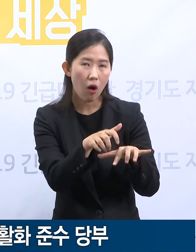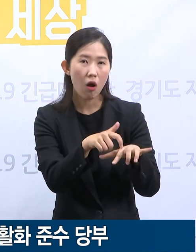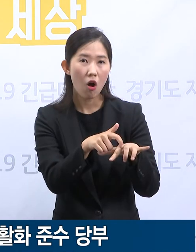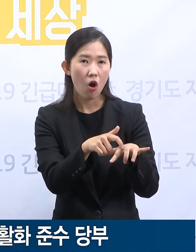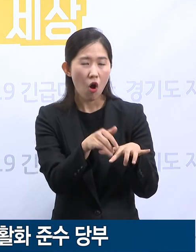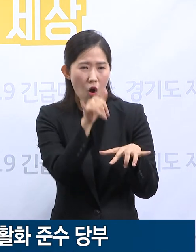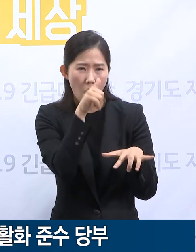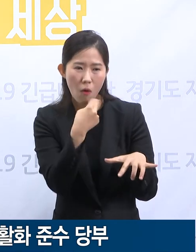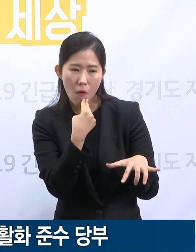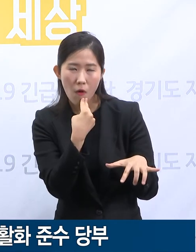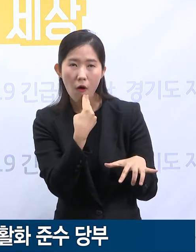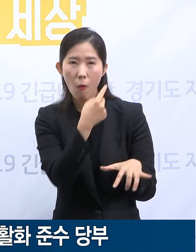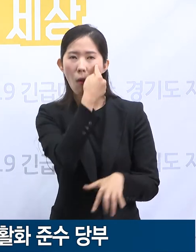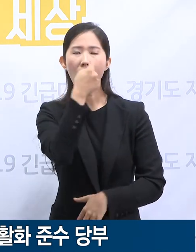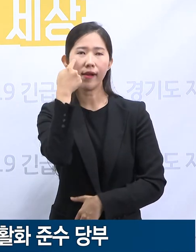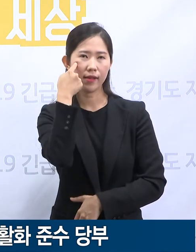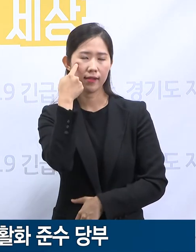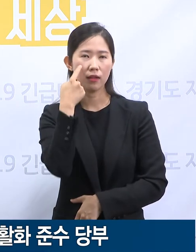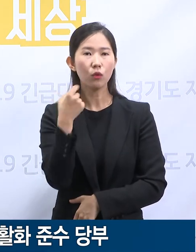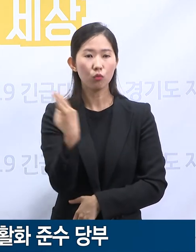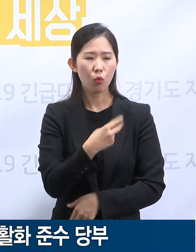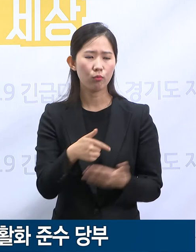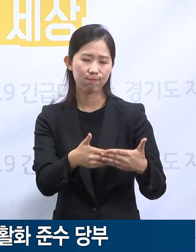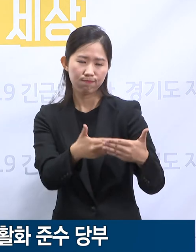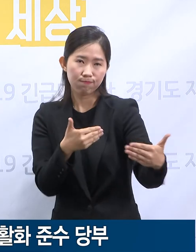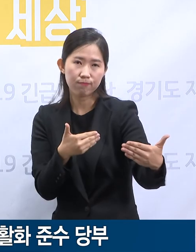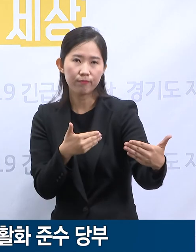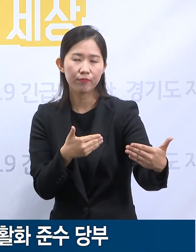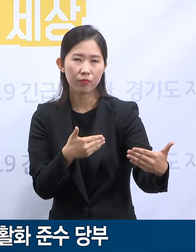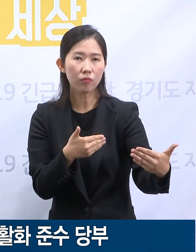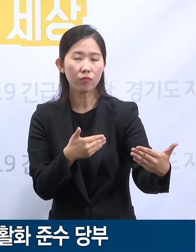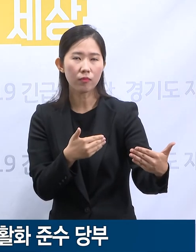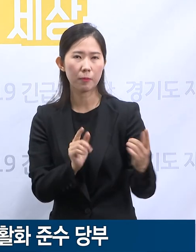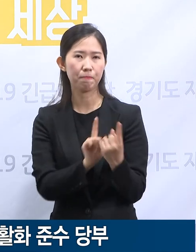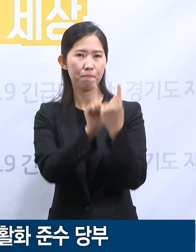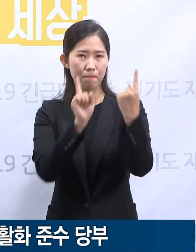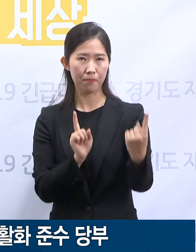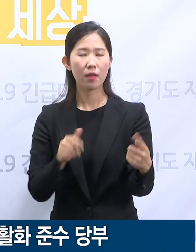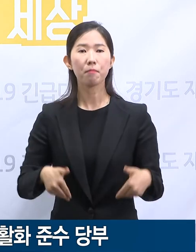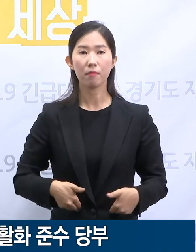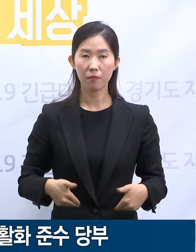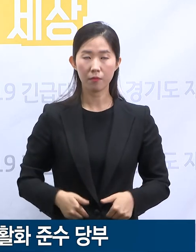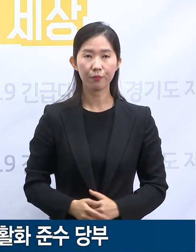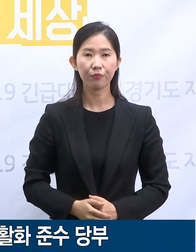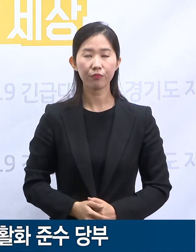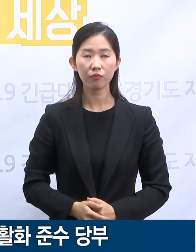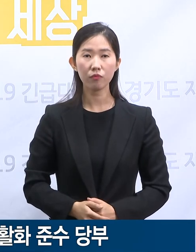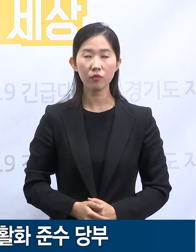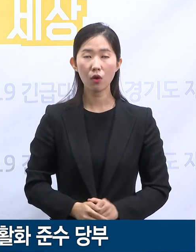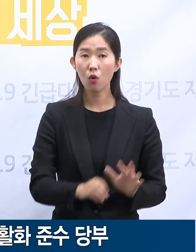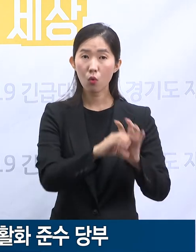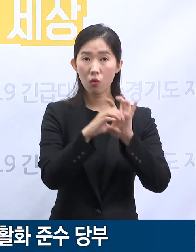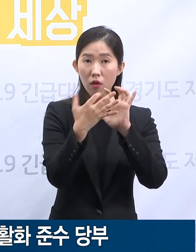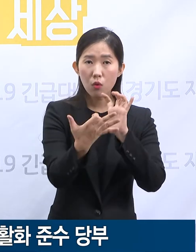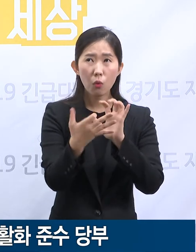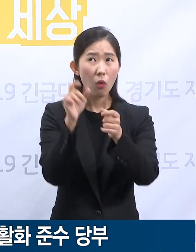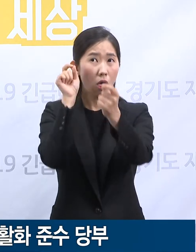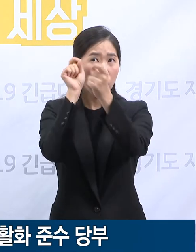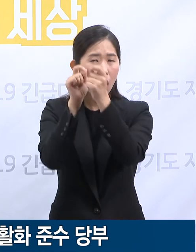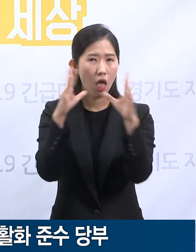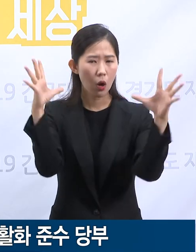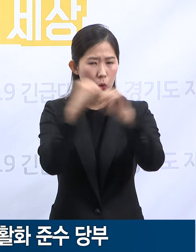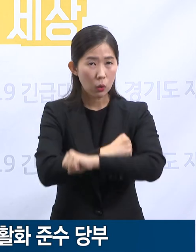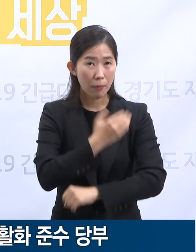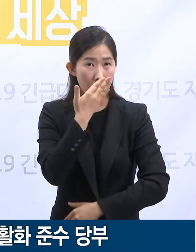확인하고 주의하는 거리 두기입니다. 우리의 기대와 달리 코로나19는 가까운 시일 내에 종식되지 않을 가능성이